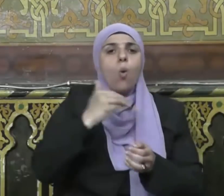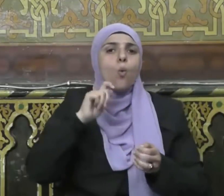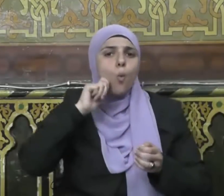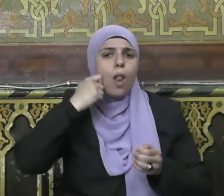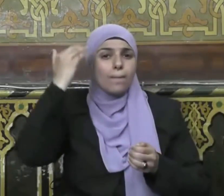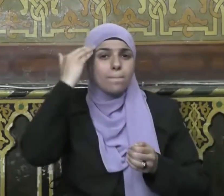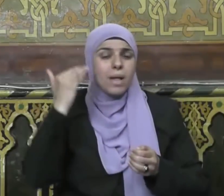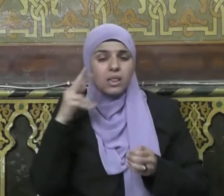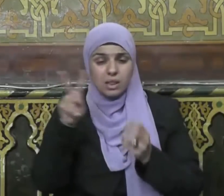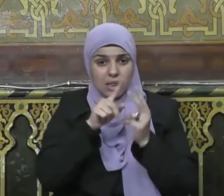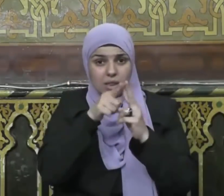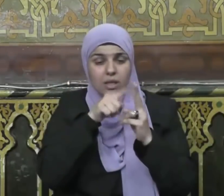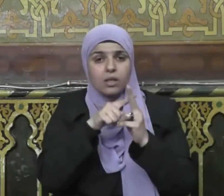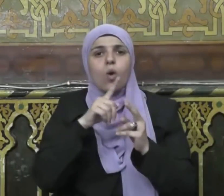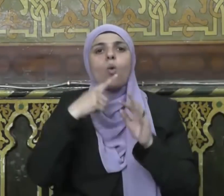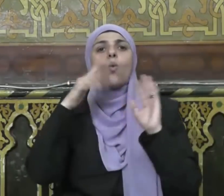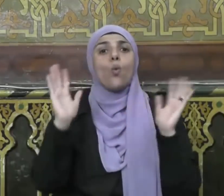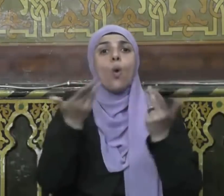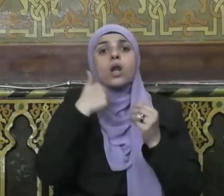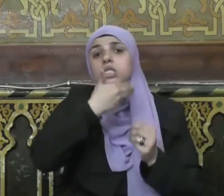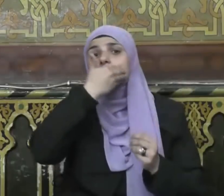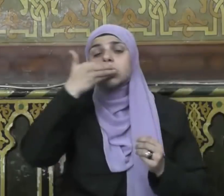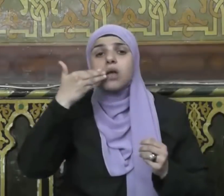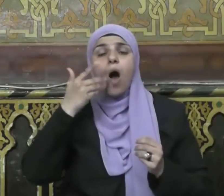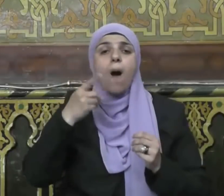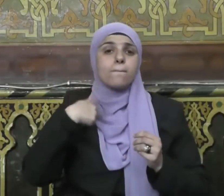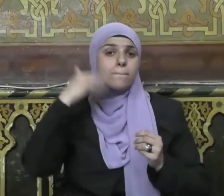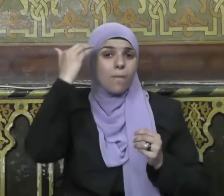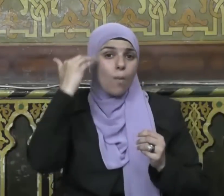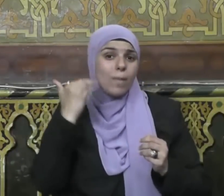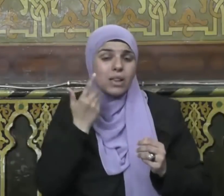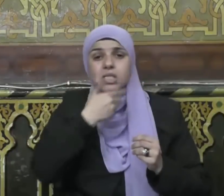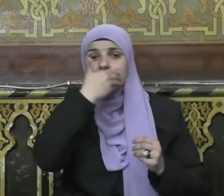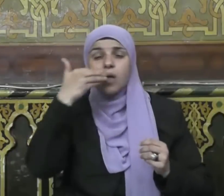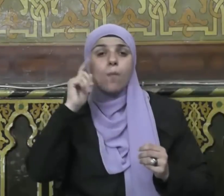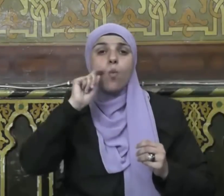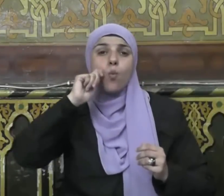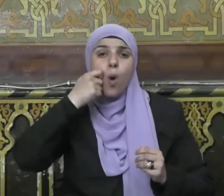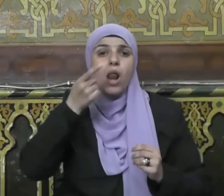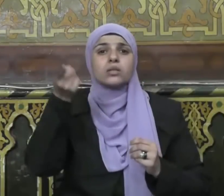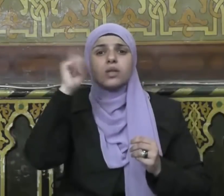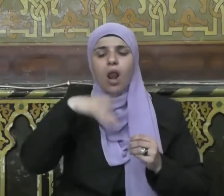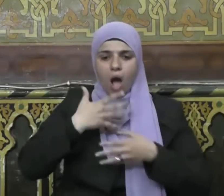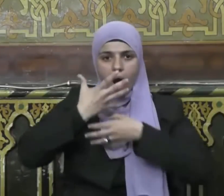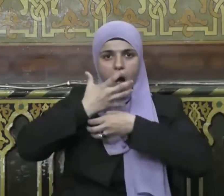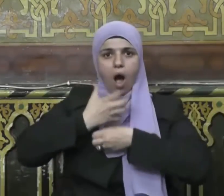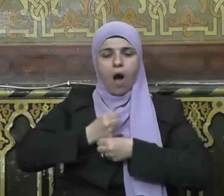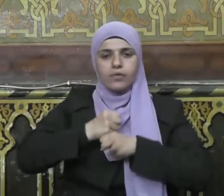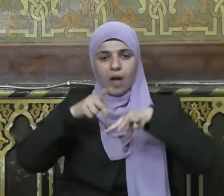من قام ليلة القدر إيمانا واحتسابا غفر له ما تقدم من ذنبه